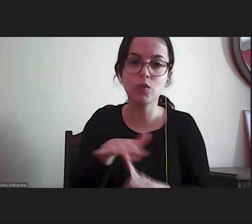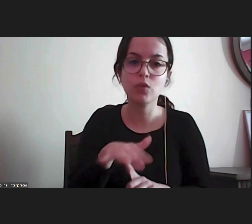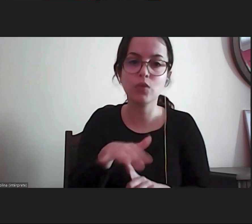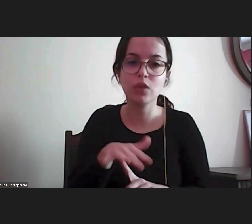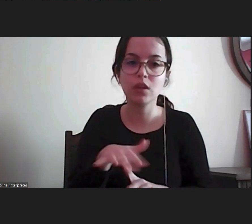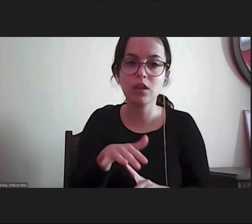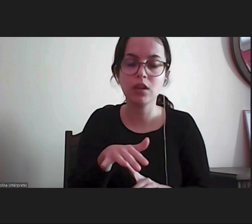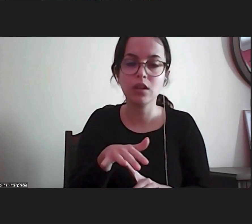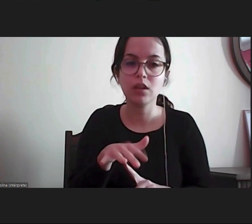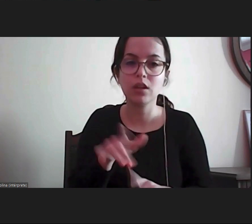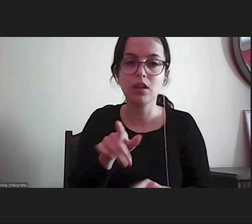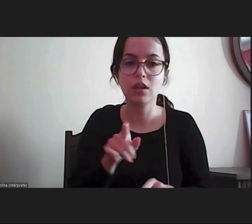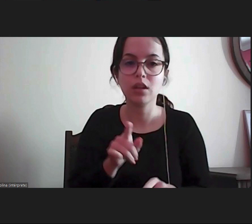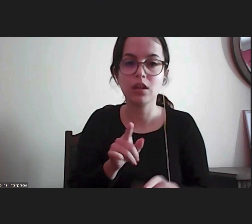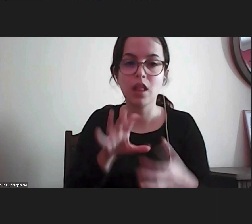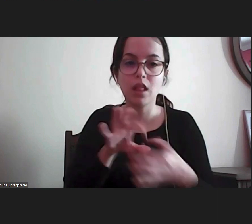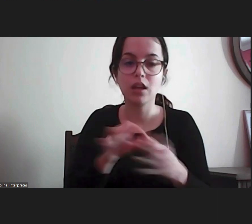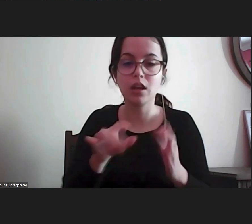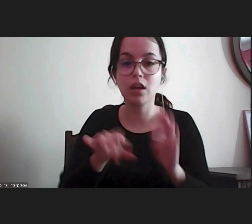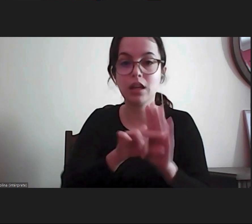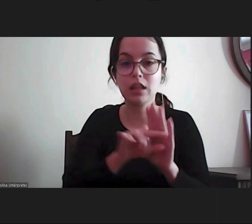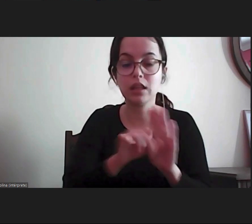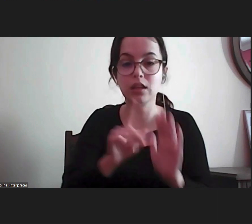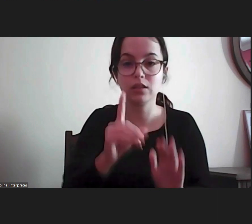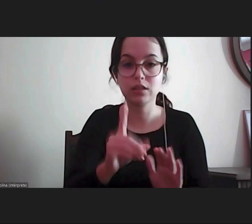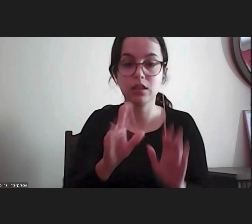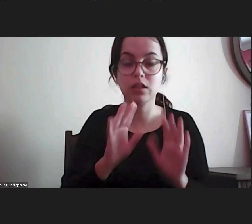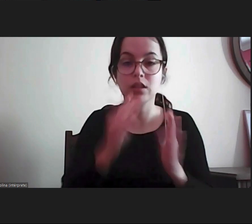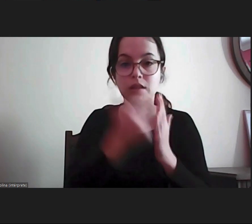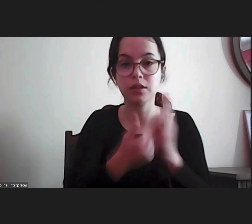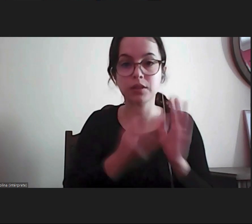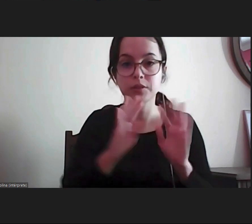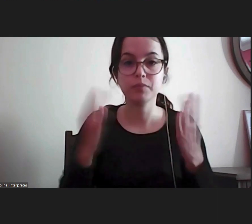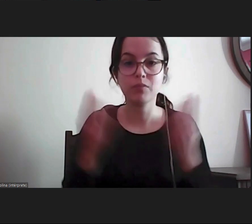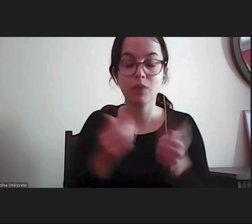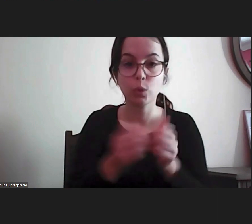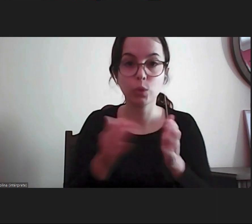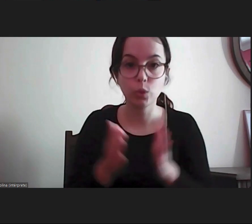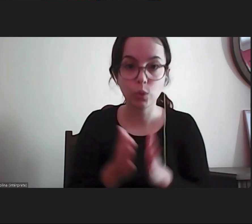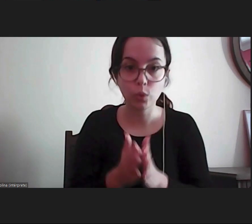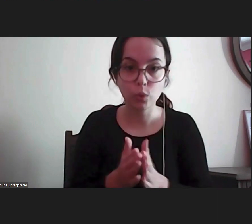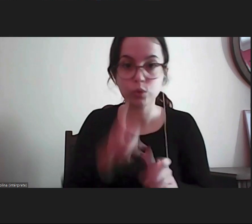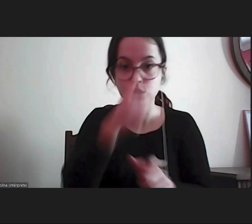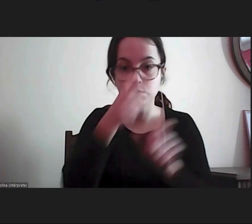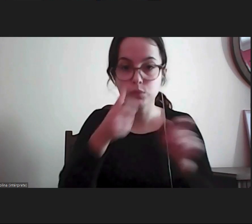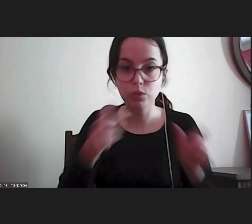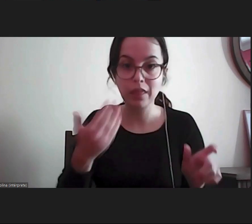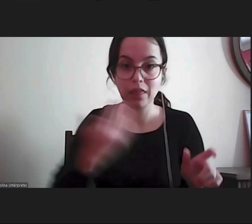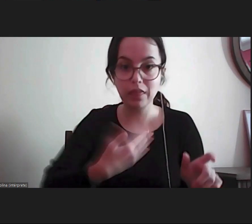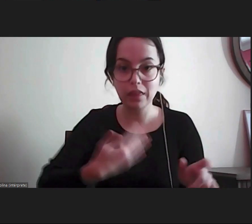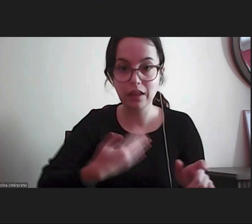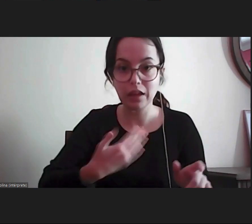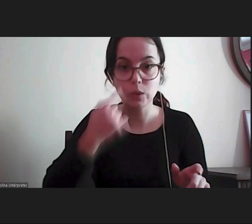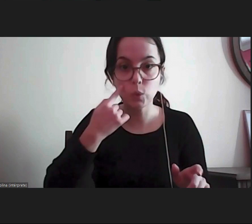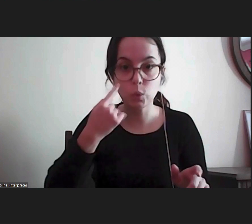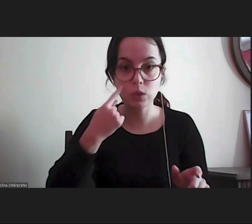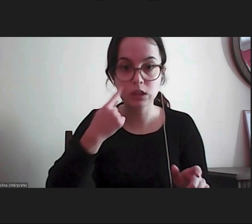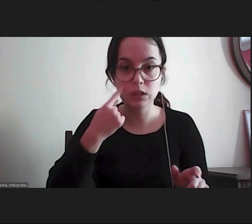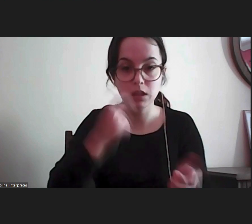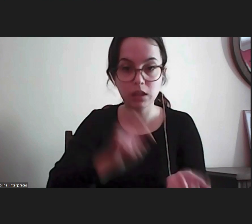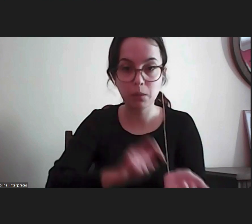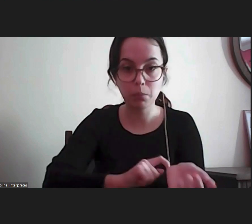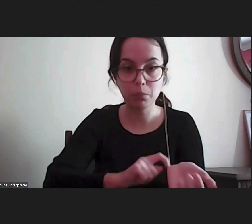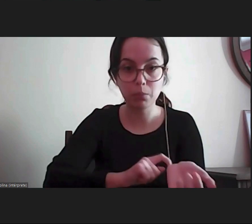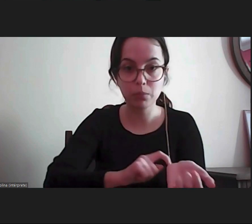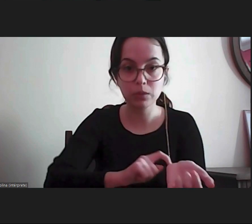relevante à luz do artigo 6 da declaração universal que nos diz que todos os indivíduos têm direito ao reconhecimento da